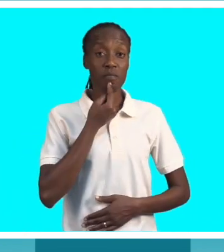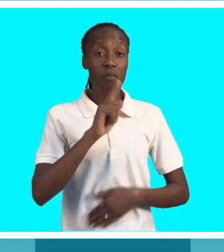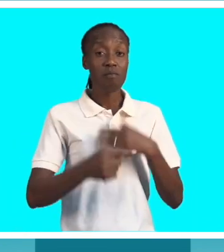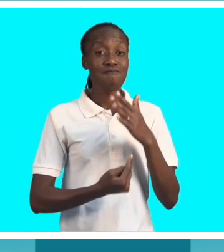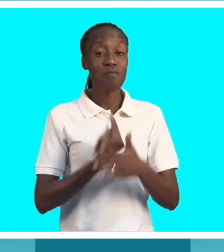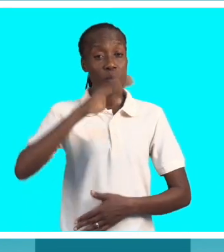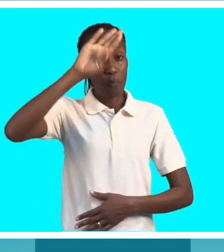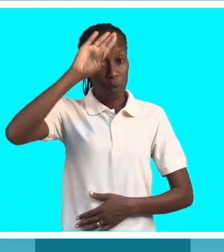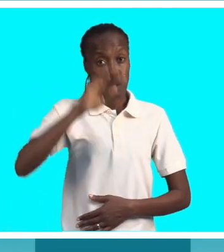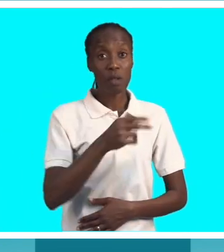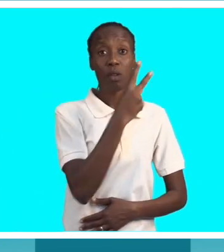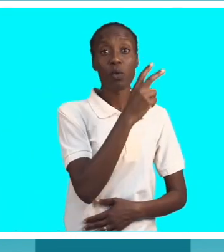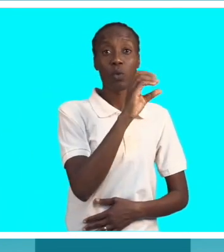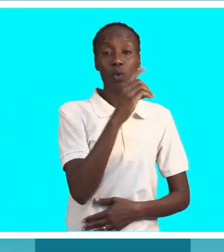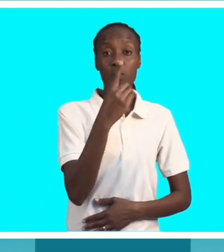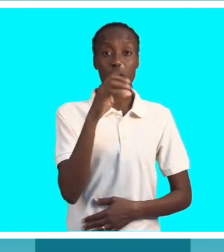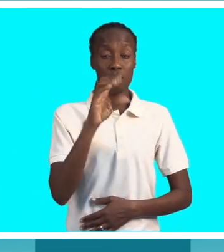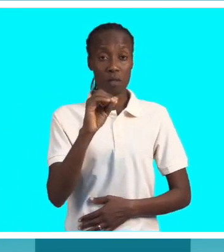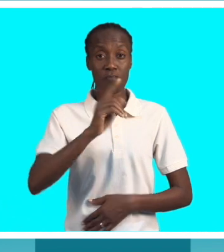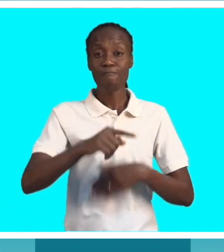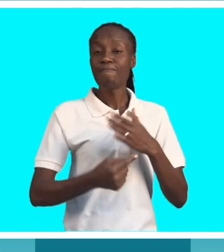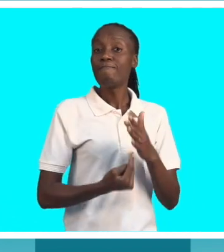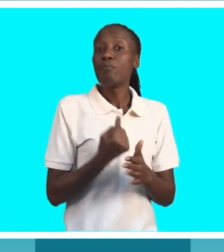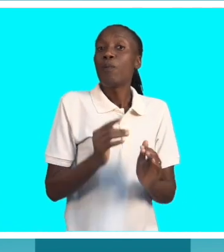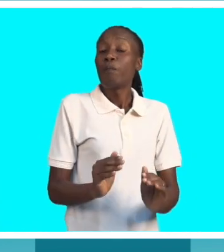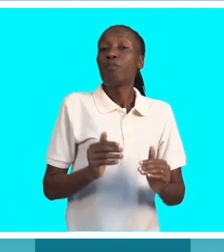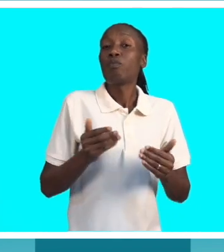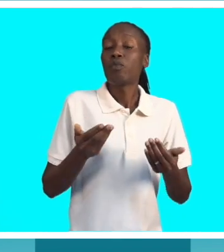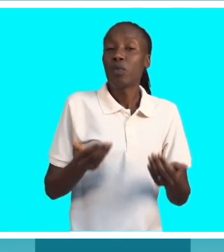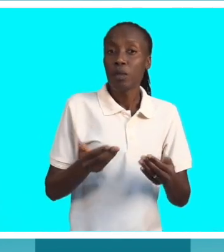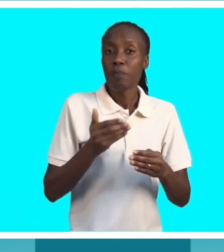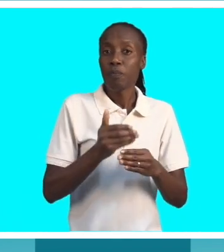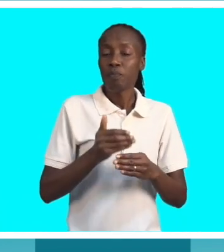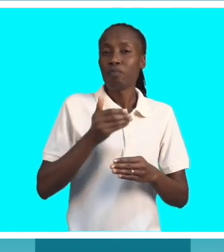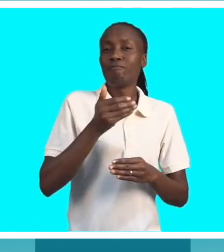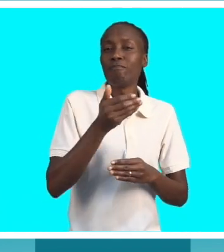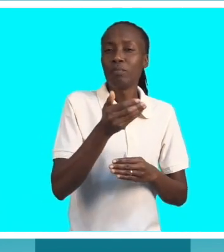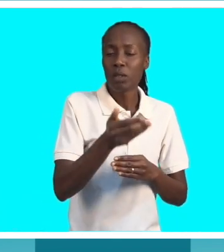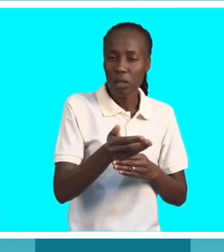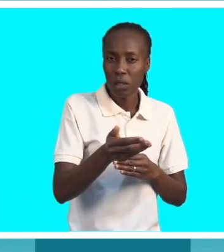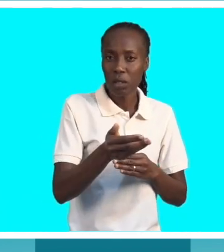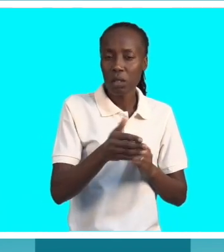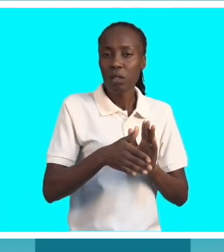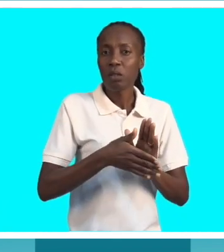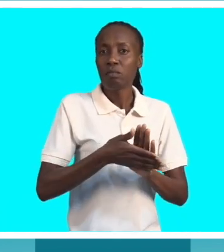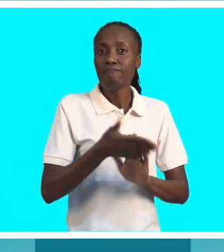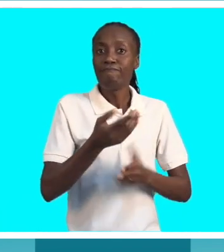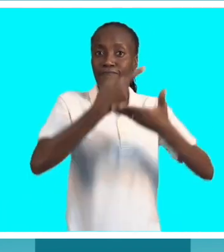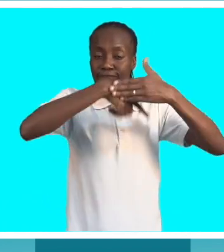teve em 2010, teve uma recaída e quando teve uma recaída passei para o